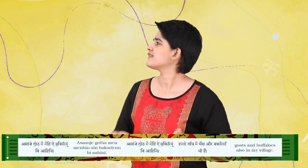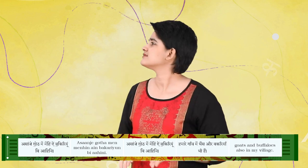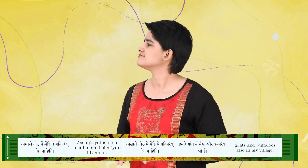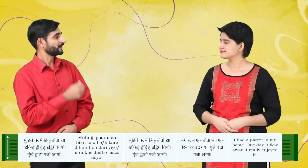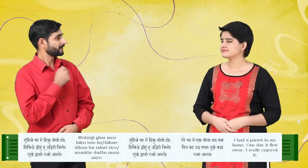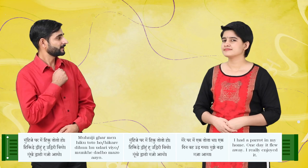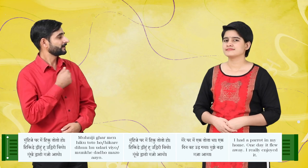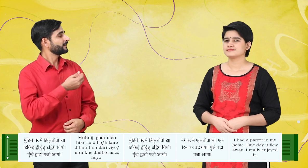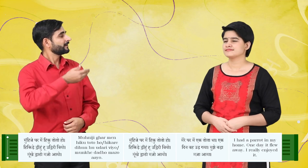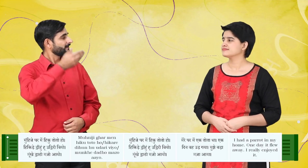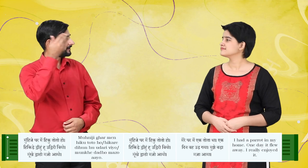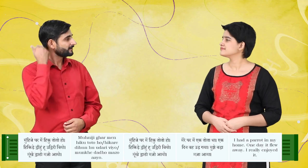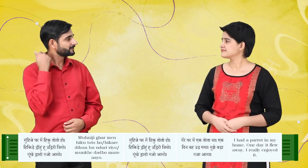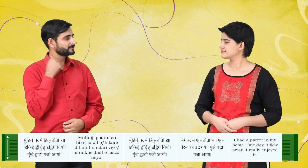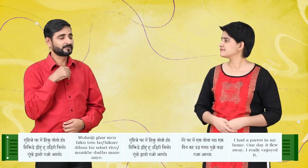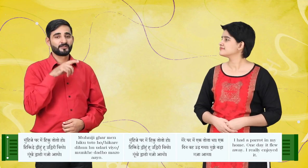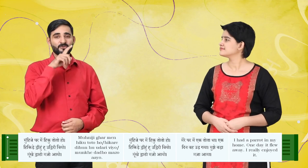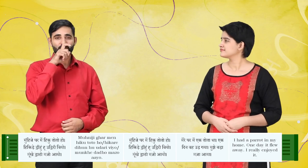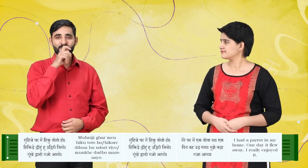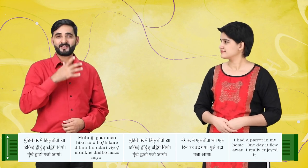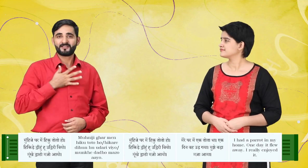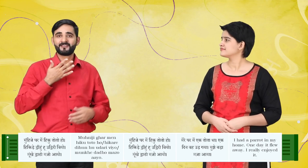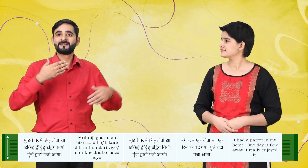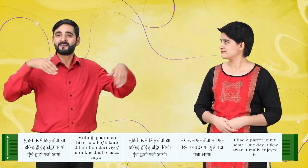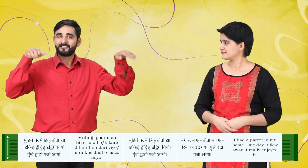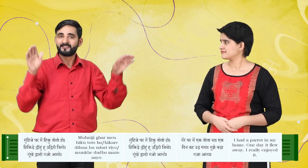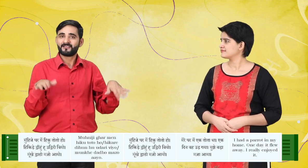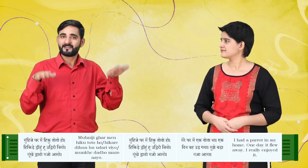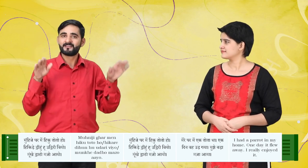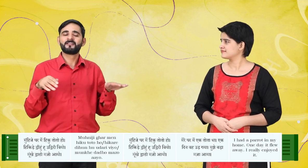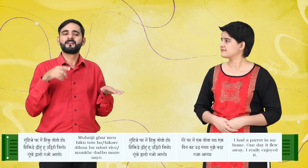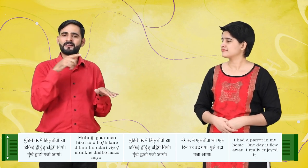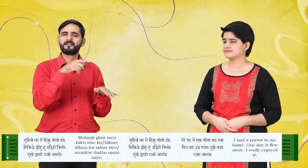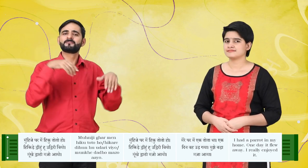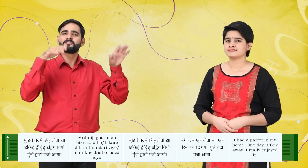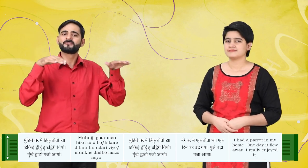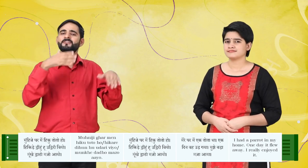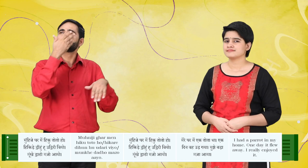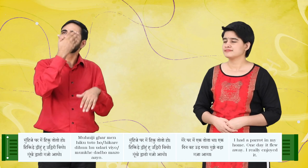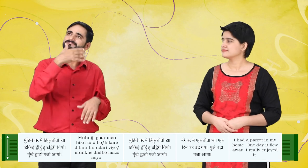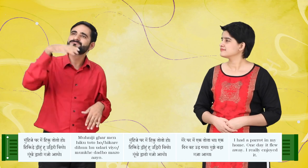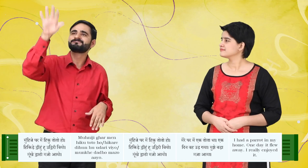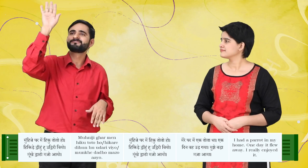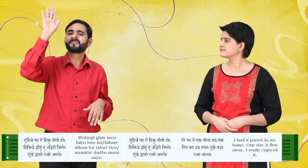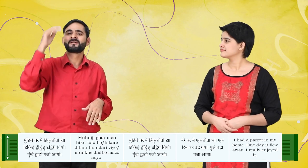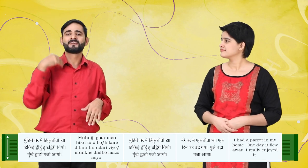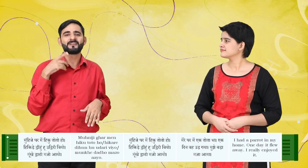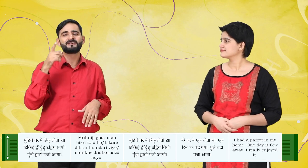मुहिंजे घर में हिक तोतो हो हिकडे डिहूं हू उडरी वेओ मुखे डाडो मजवायो